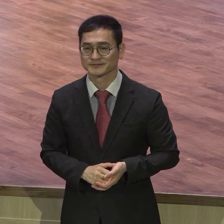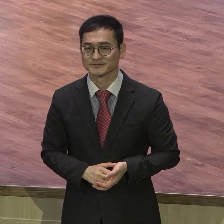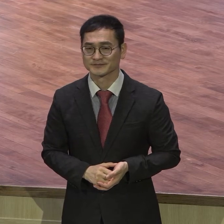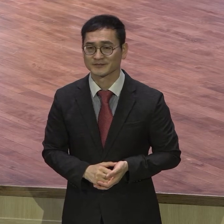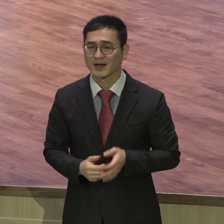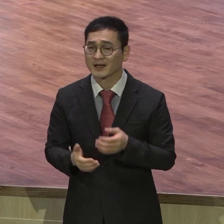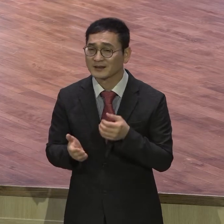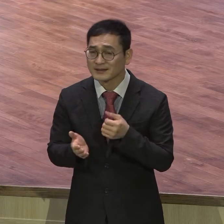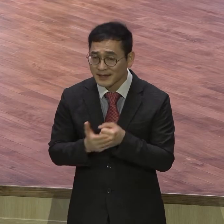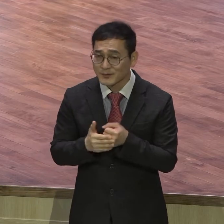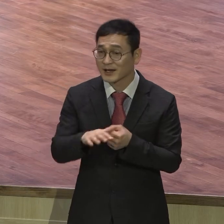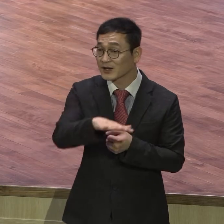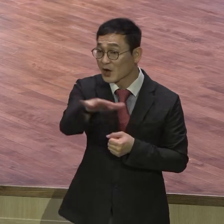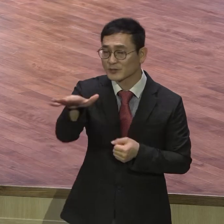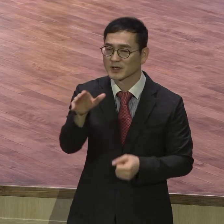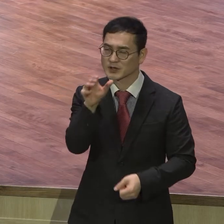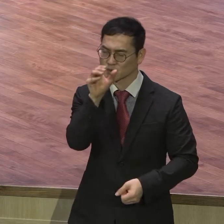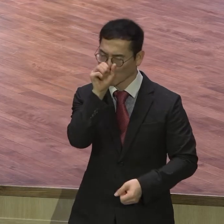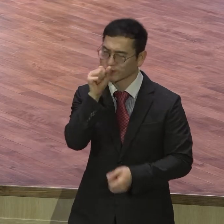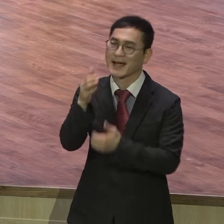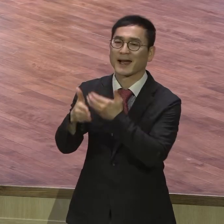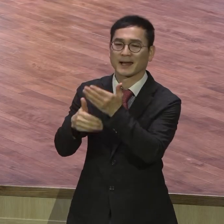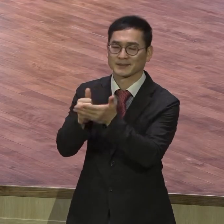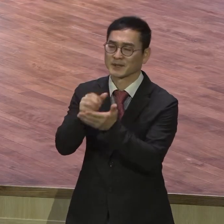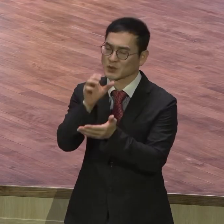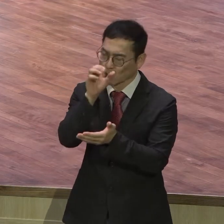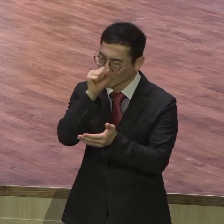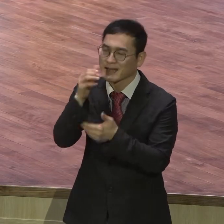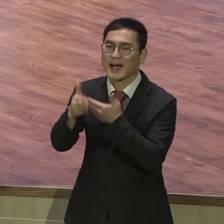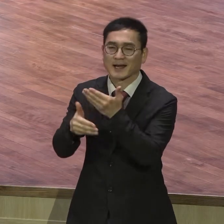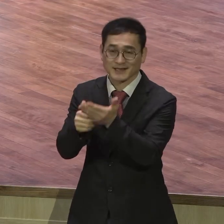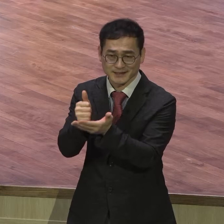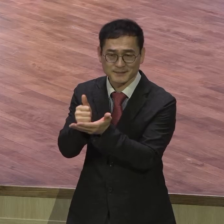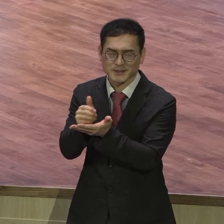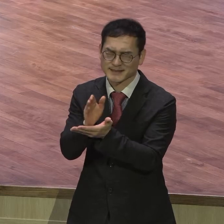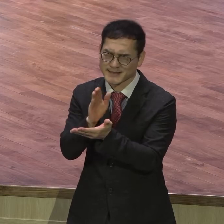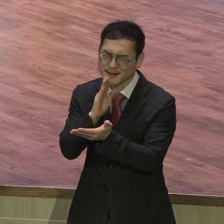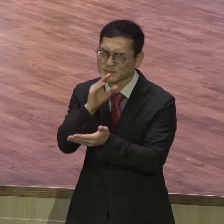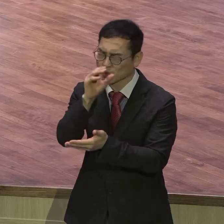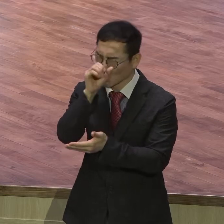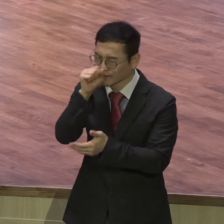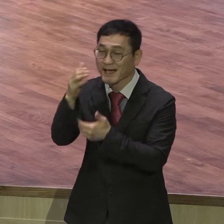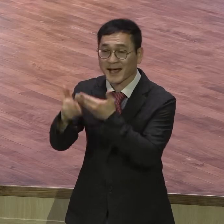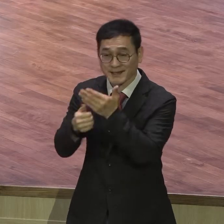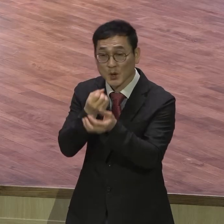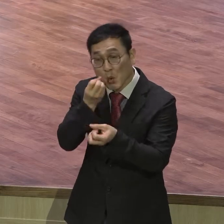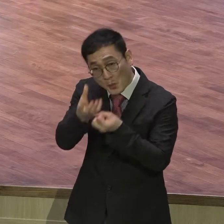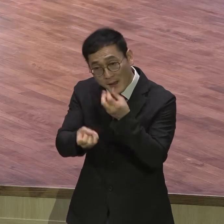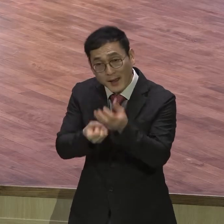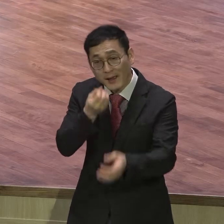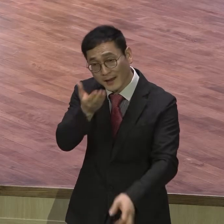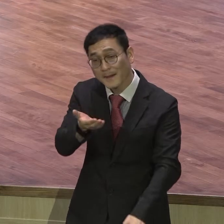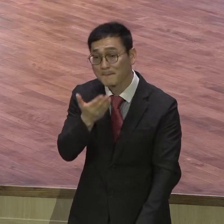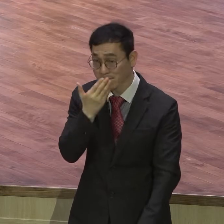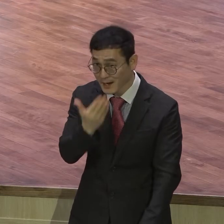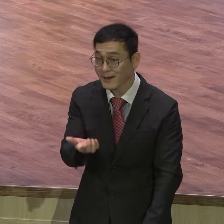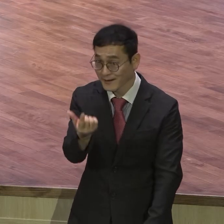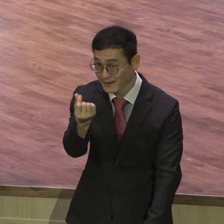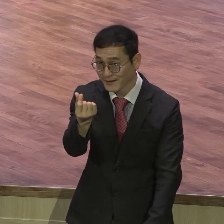하나님 참 좋으신 하나님 하나님이 참 좋으신 분이구나 하는 것을 늘 찬양하고 고백하죠